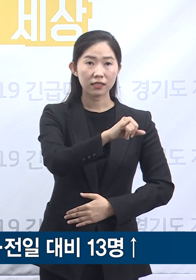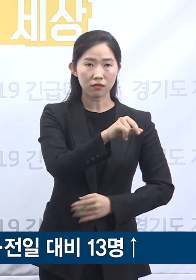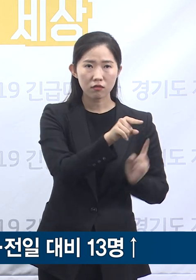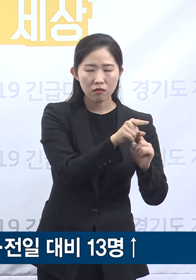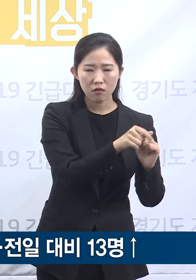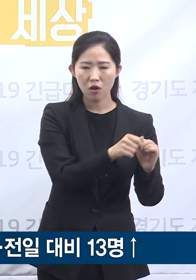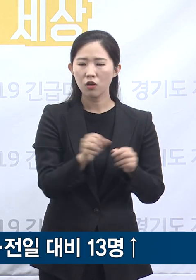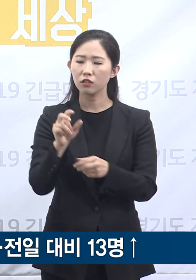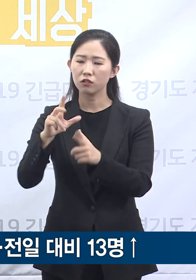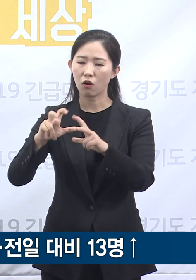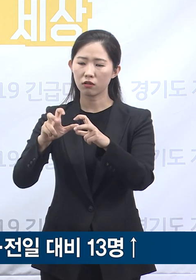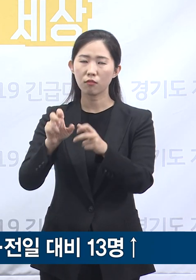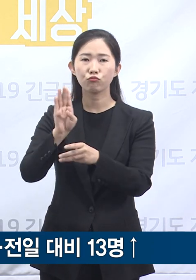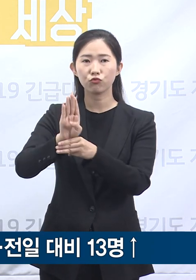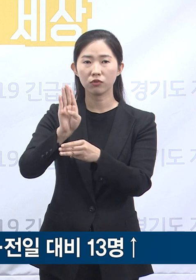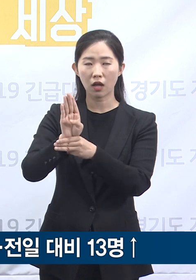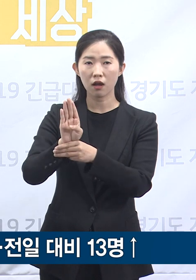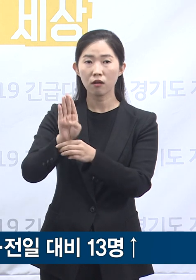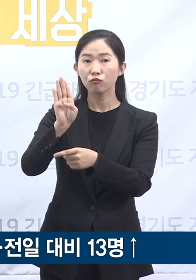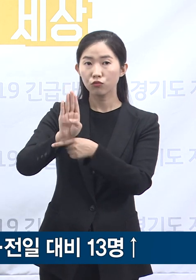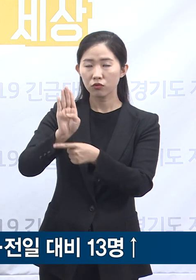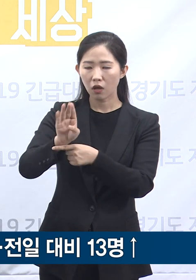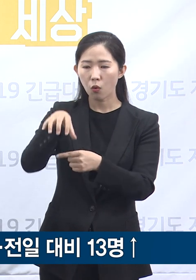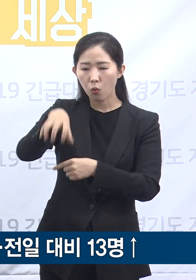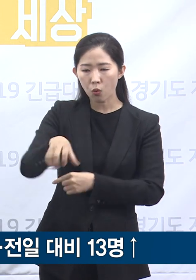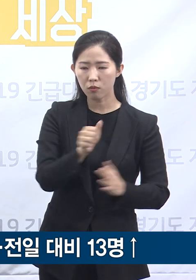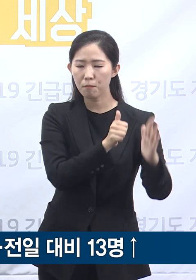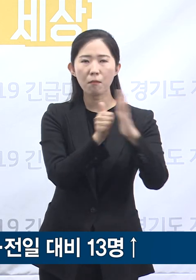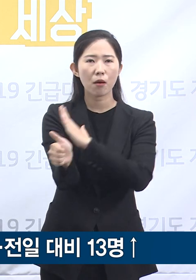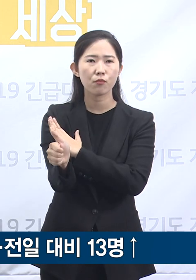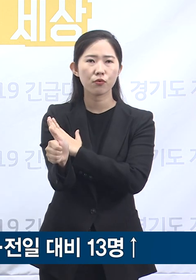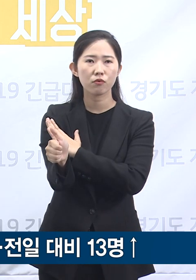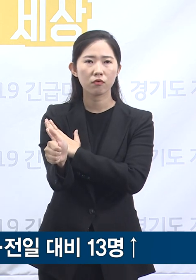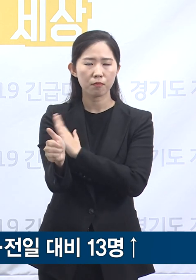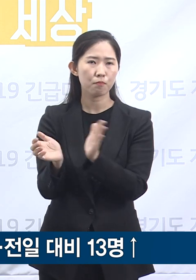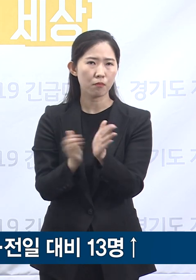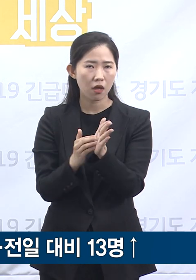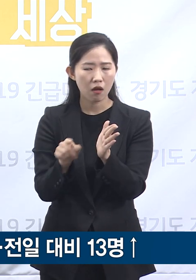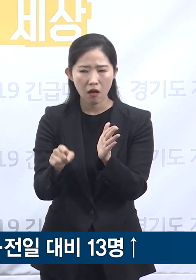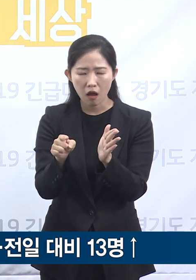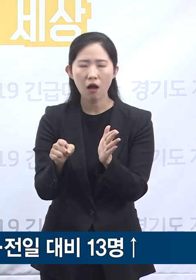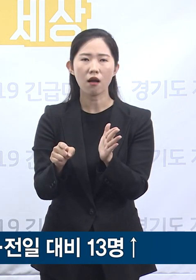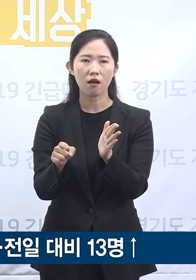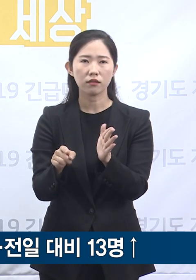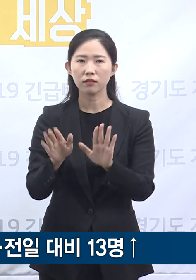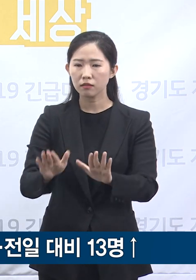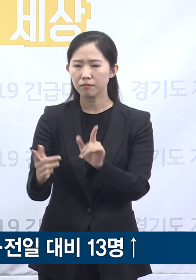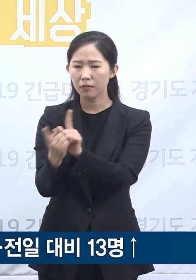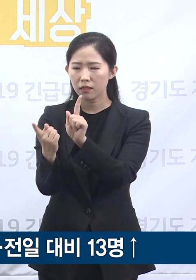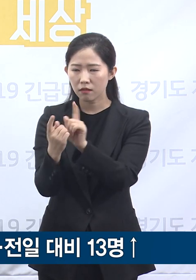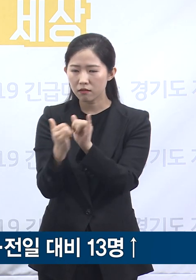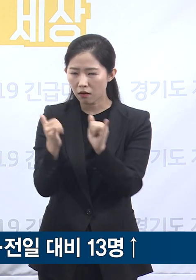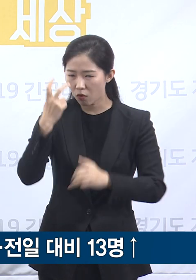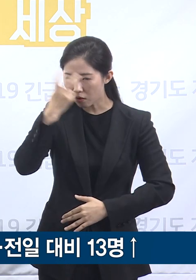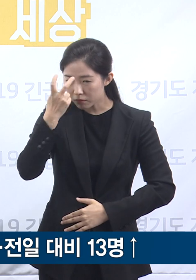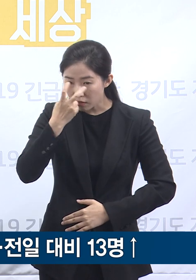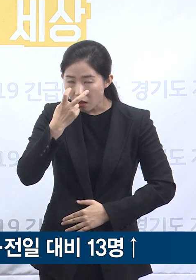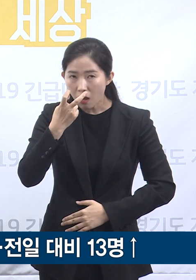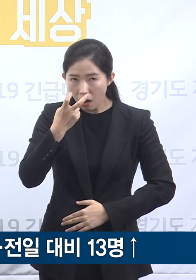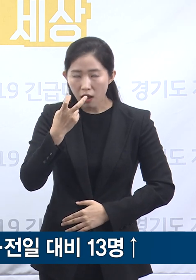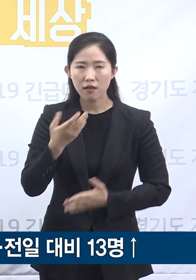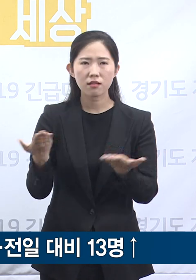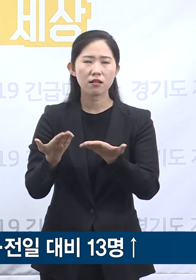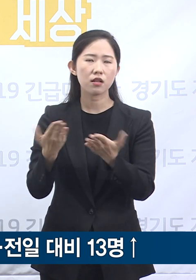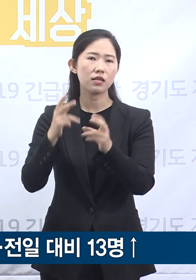분당구의 방문 판매업체 MBS 파트너스를 방문한 것이 확인되어 진행된 접촉자 검사에서 업체